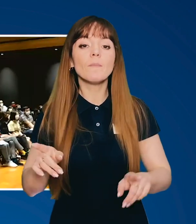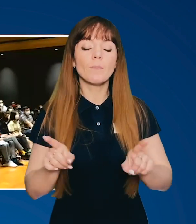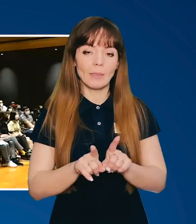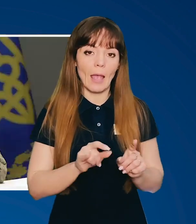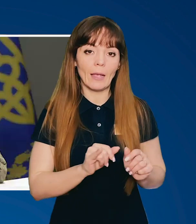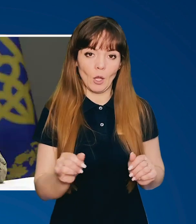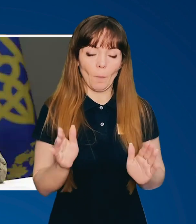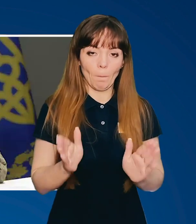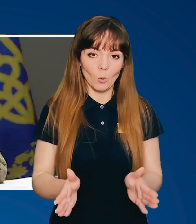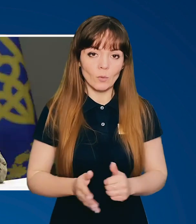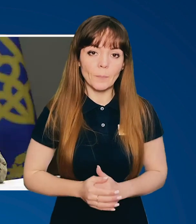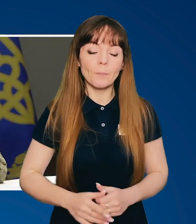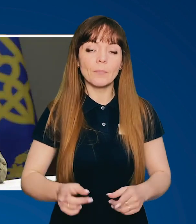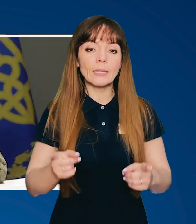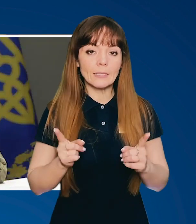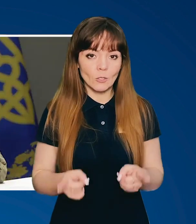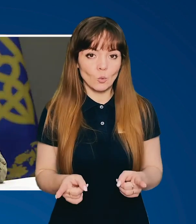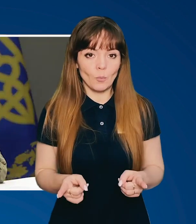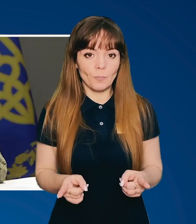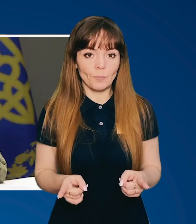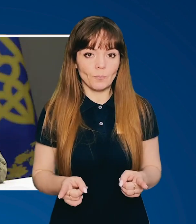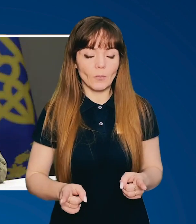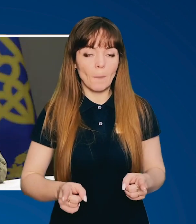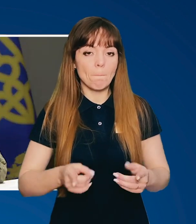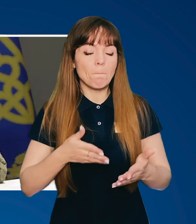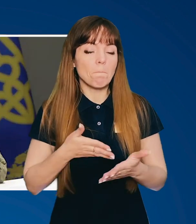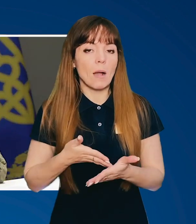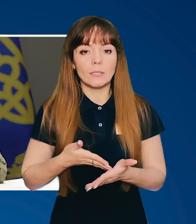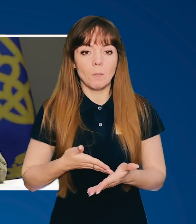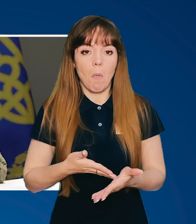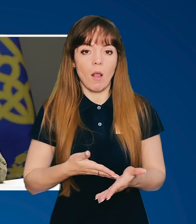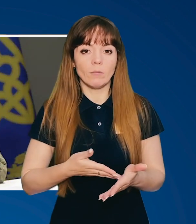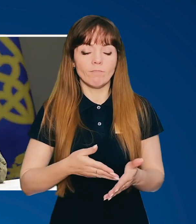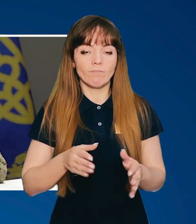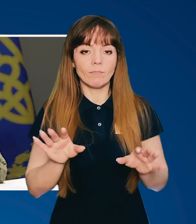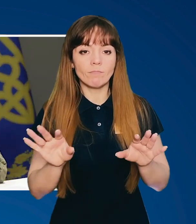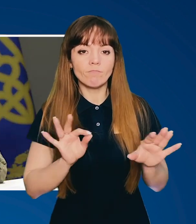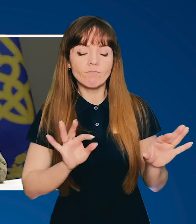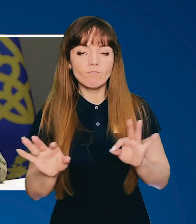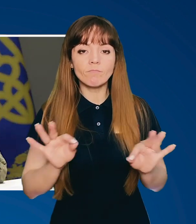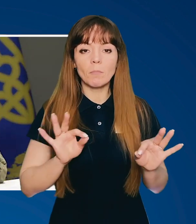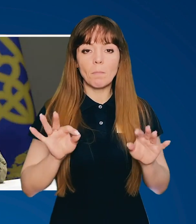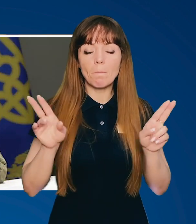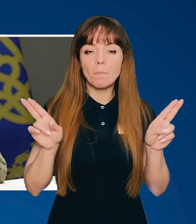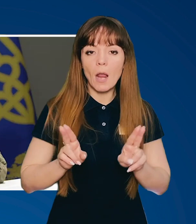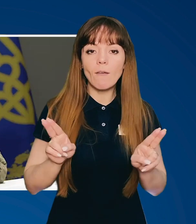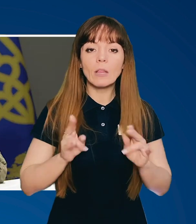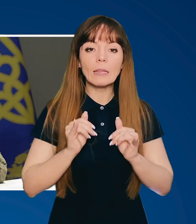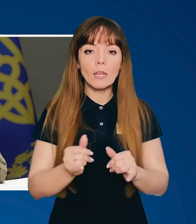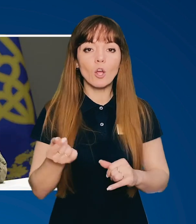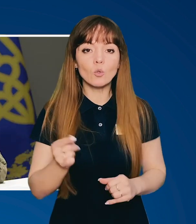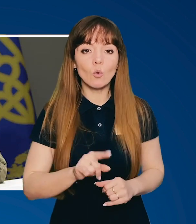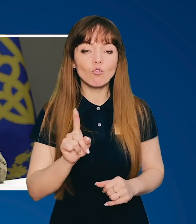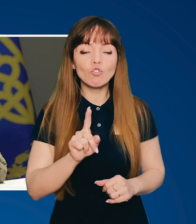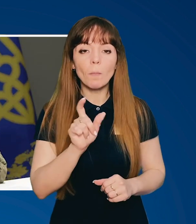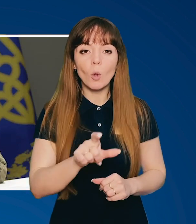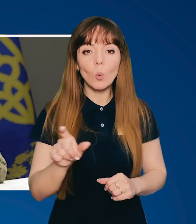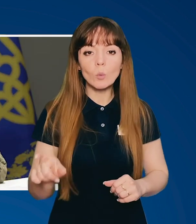сил. Так воно і буде. Дійсно максимально ліберальні правила для того, щоб людина